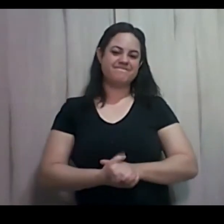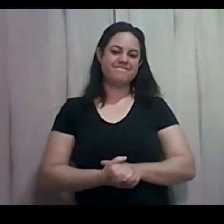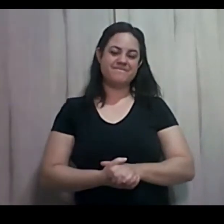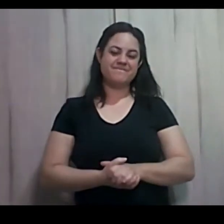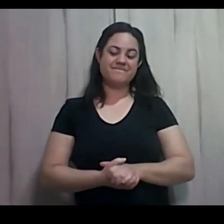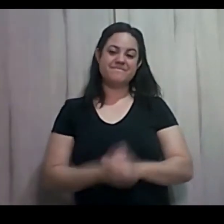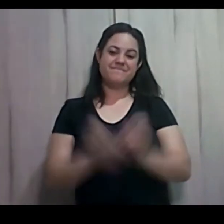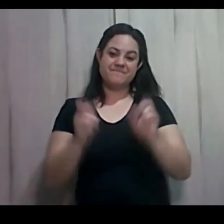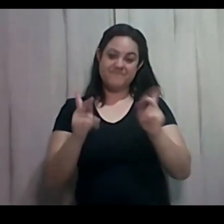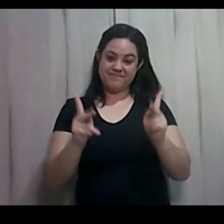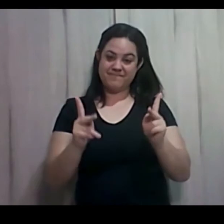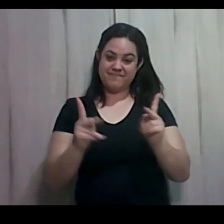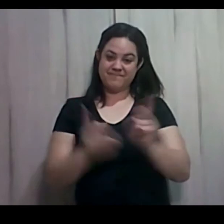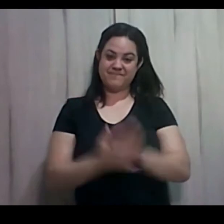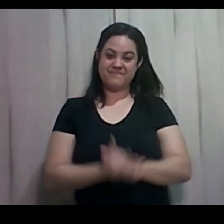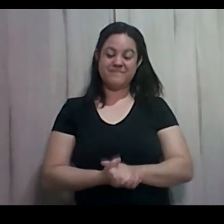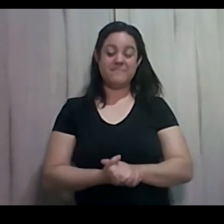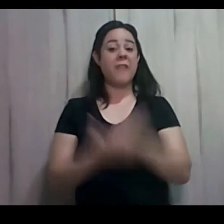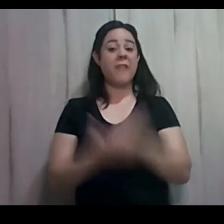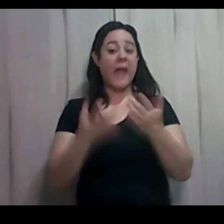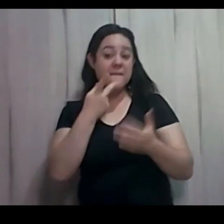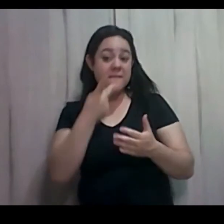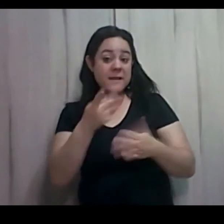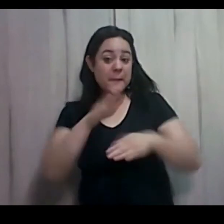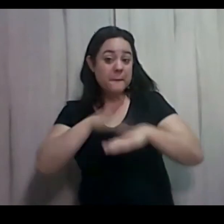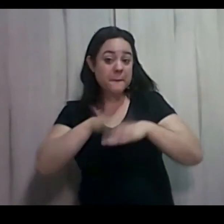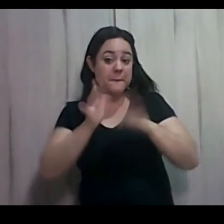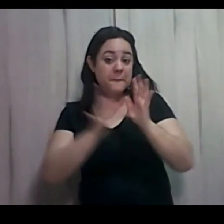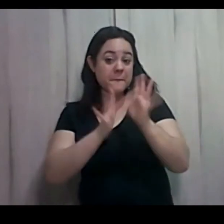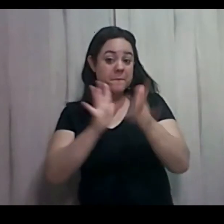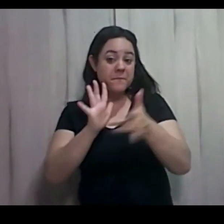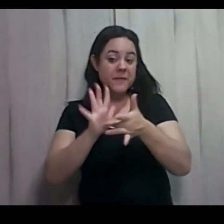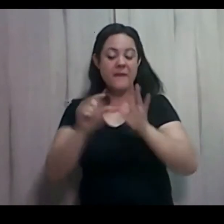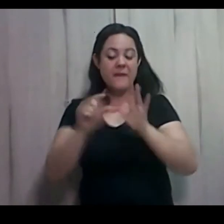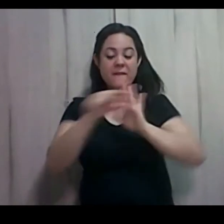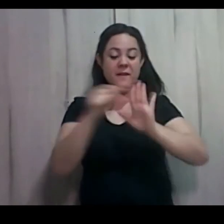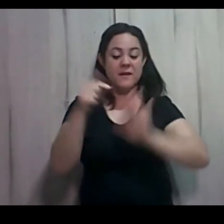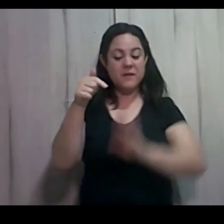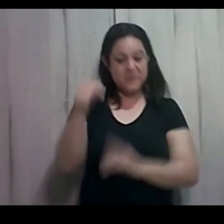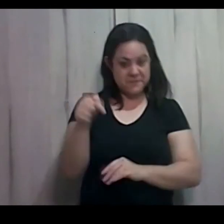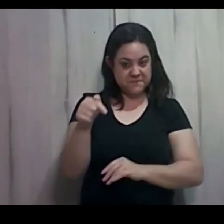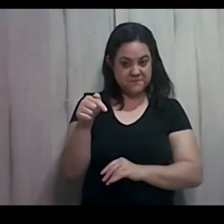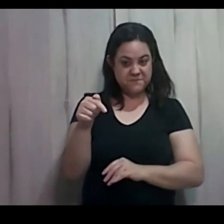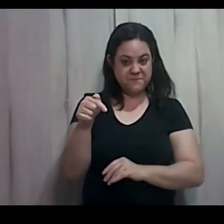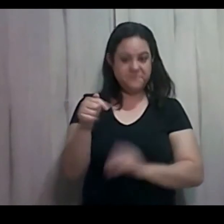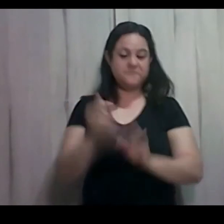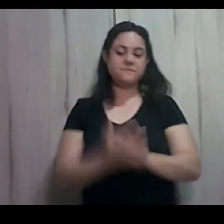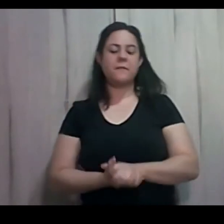E ele diz o seguinte, logo no versículo 7. Eu tenho a chave de Davi.